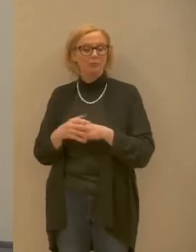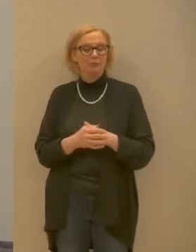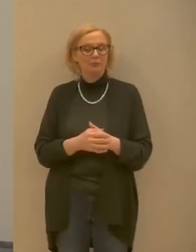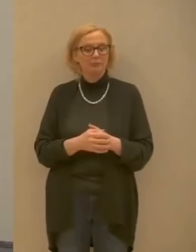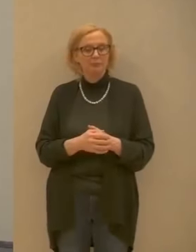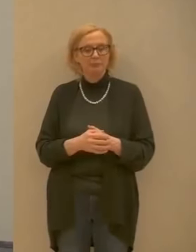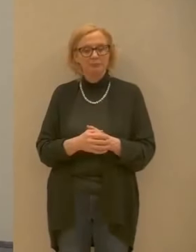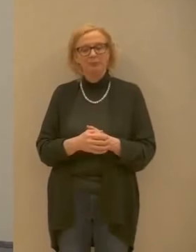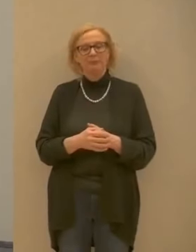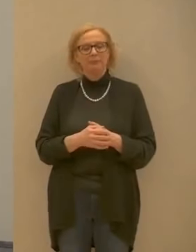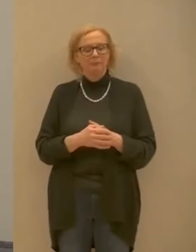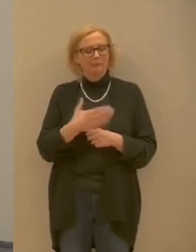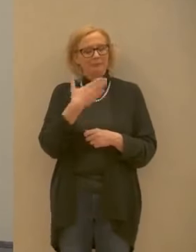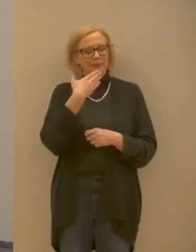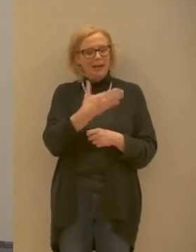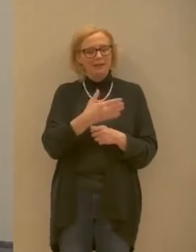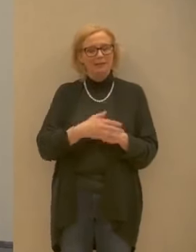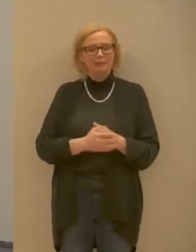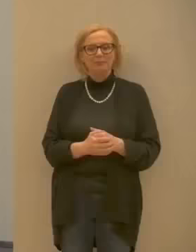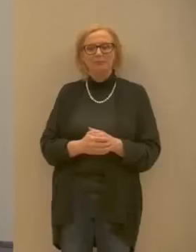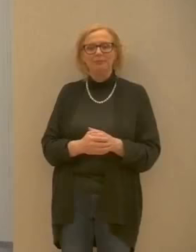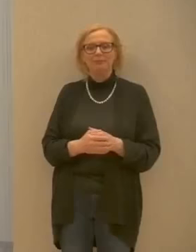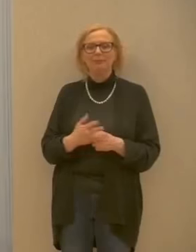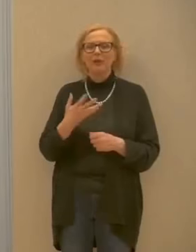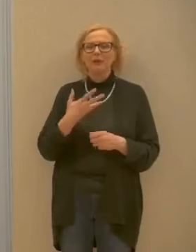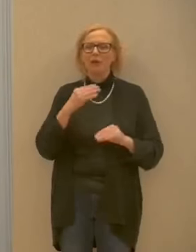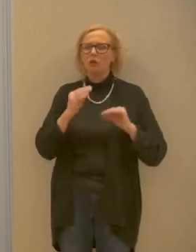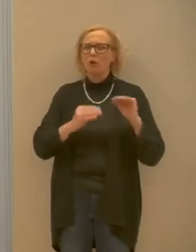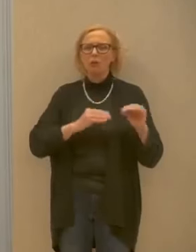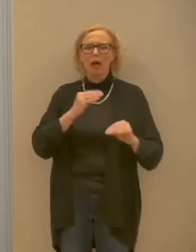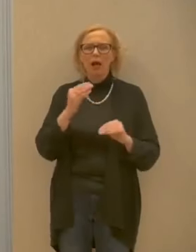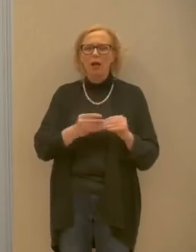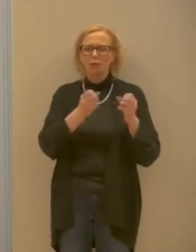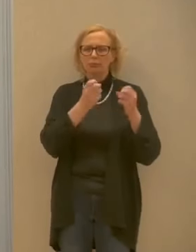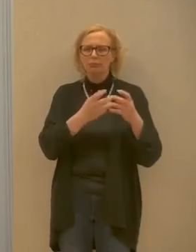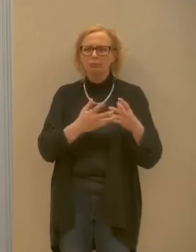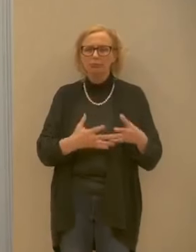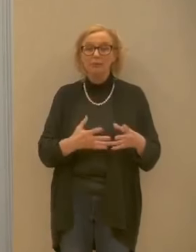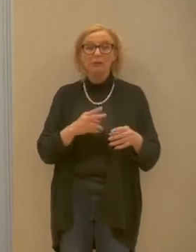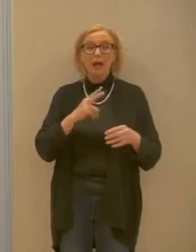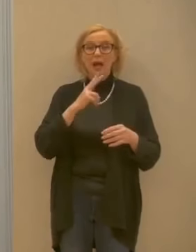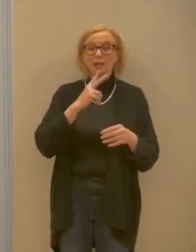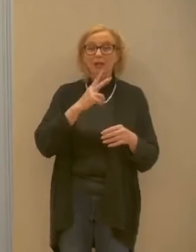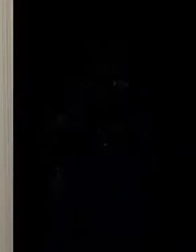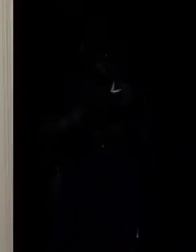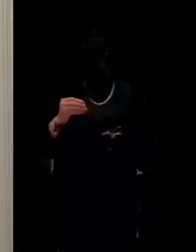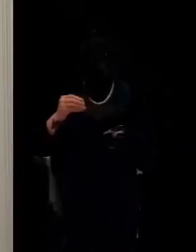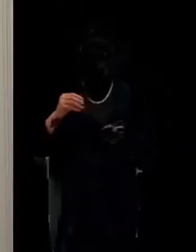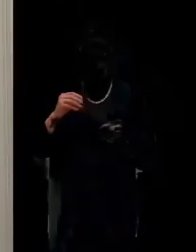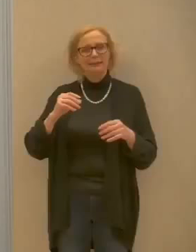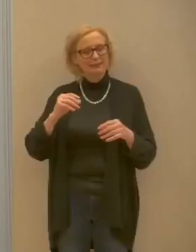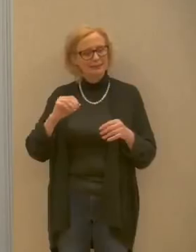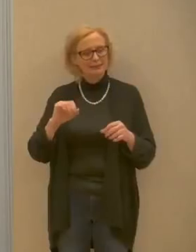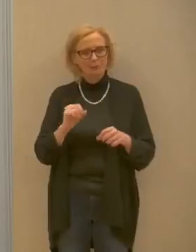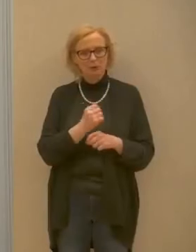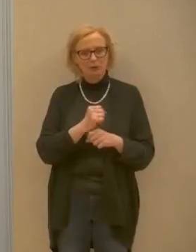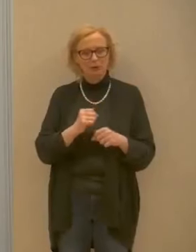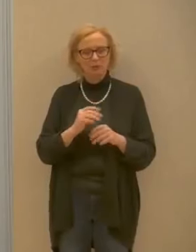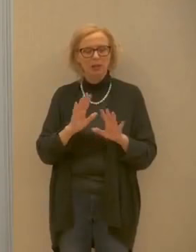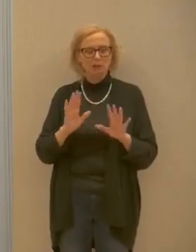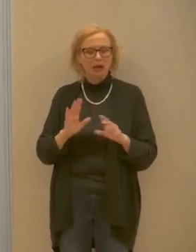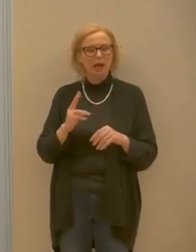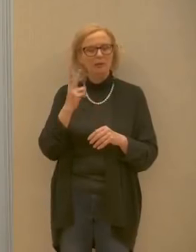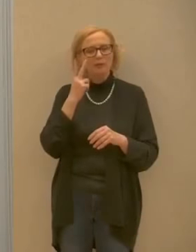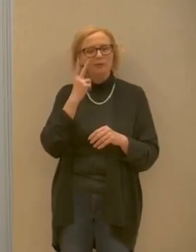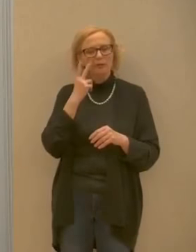grazie allora nel frattempo ne arrivano tante domande anche se non riusciremo a rispondere a tutte temo abbiamo verificato una